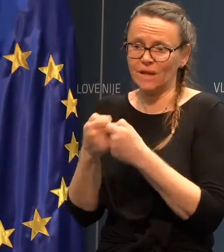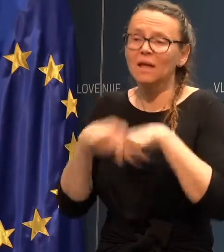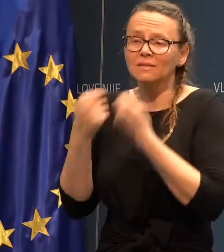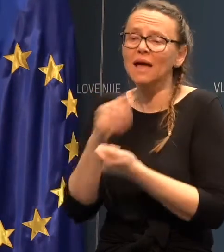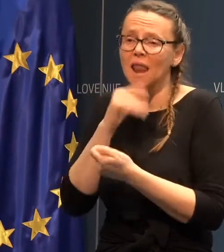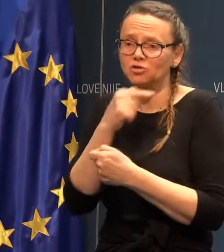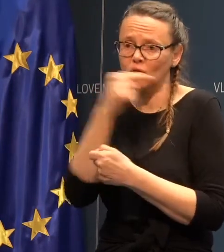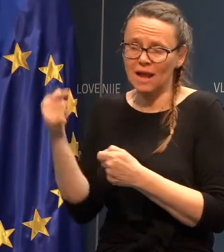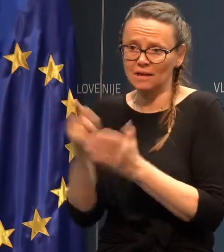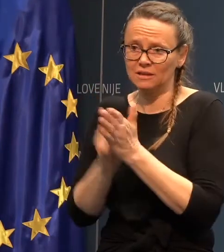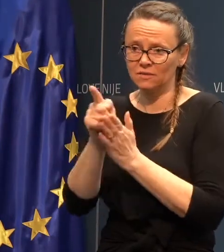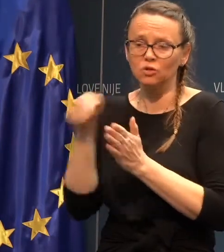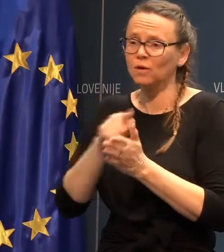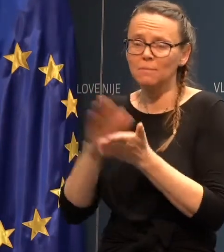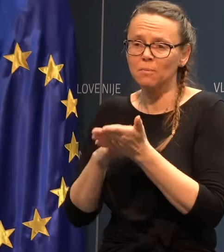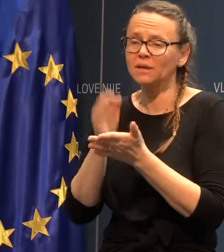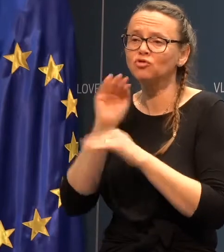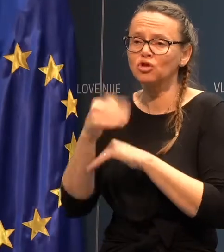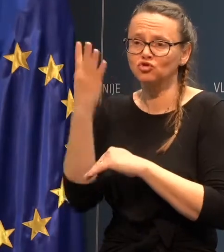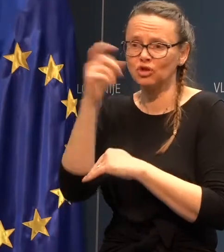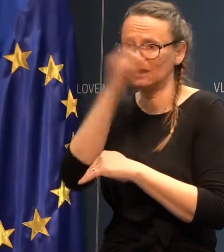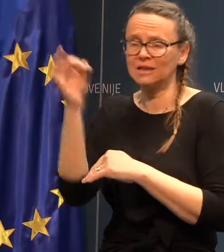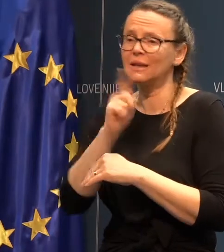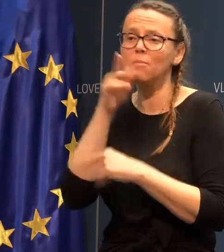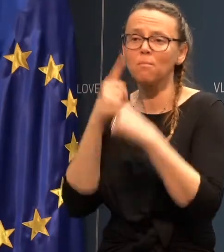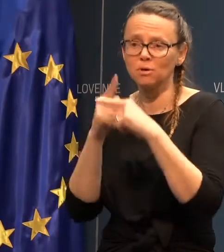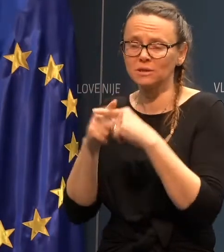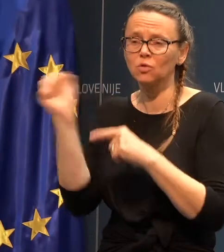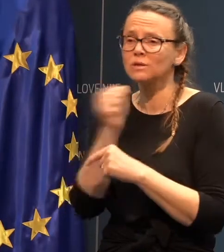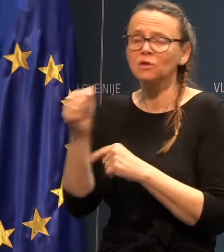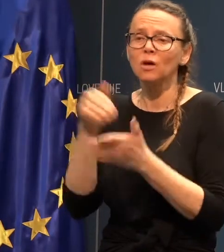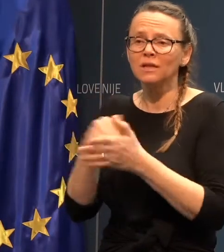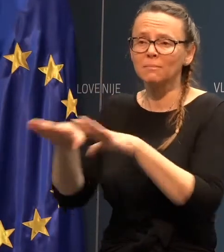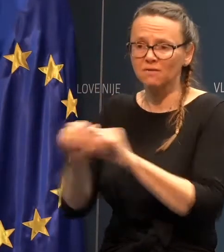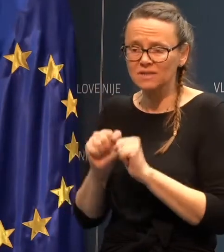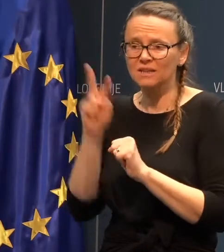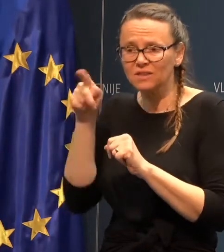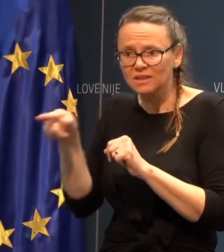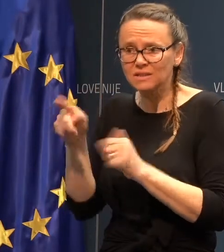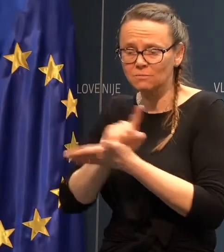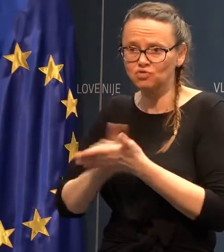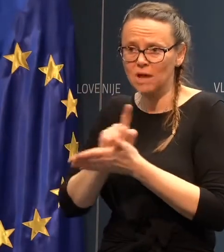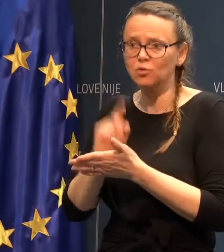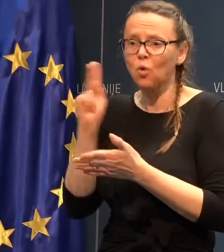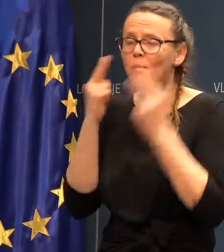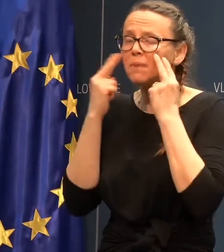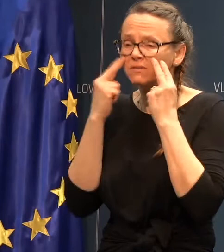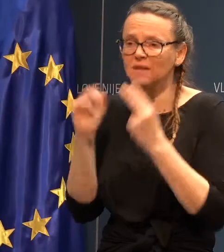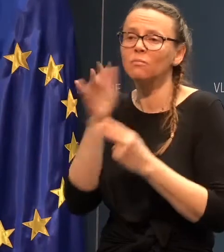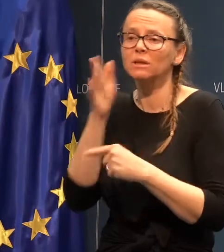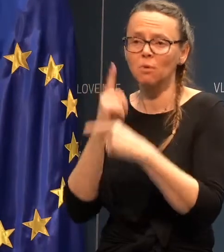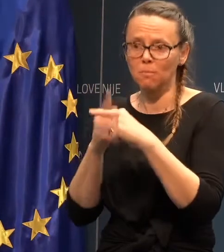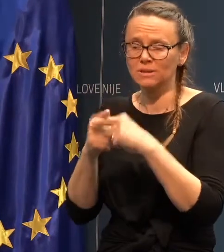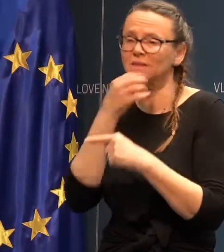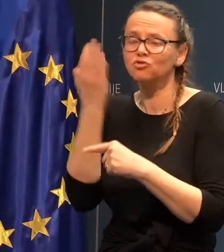To ne pomeni, da če štiri dni ne bo pozitivna. Zato se ta bris vedno mora vzeti v tistem oknu, predvedevamo, da bo že pozitiven, če je bil v stiku. In do